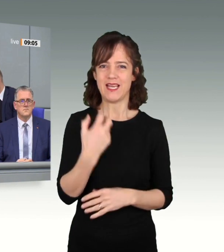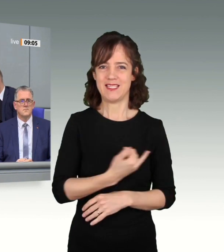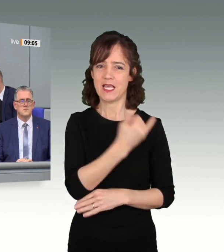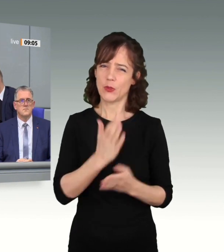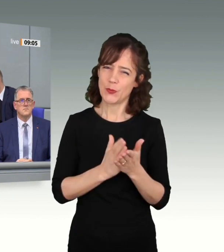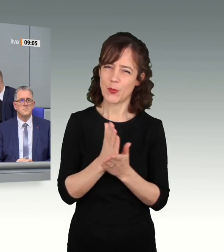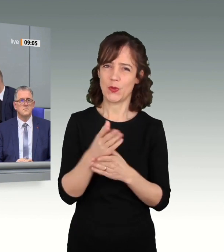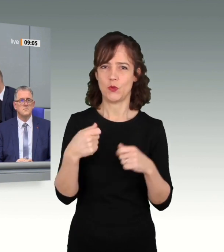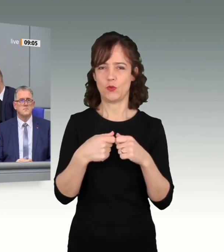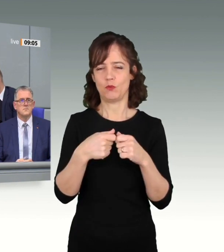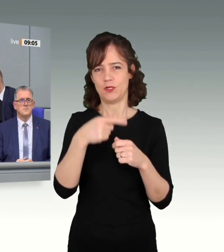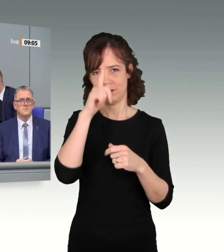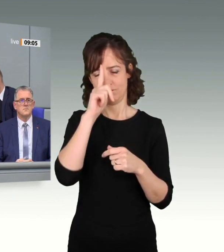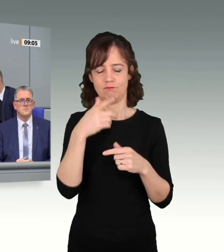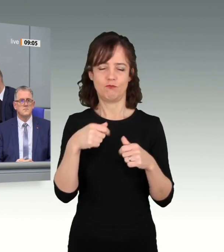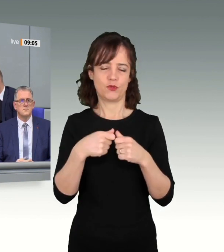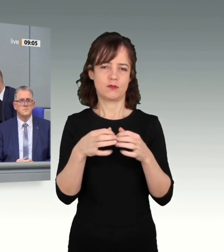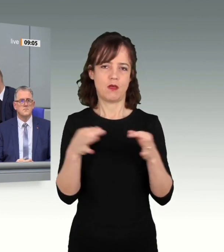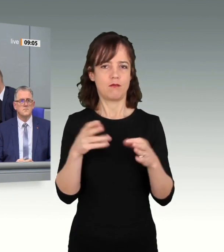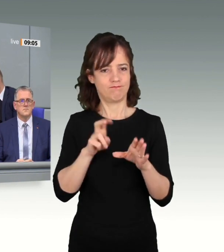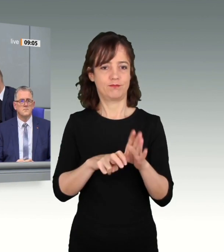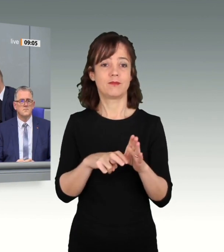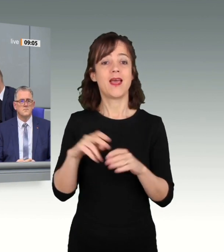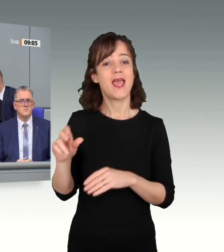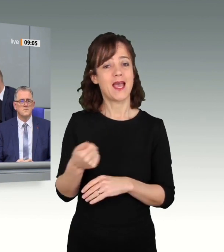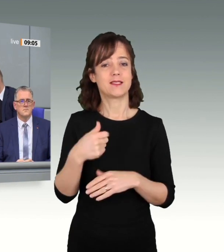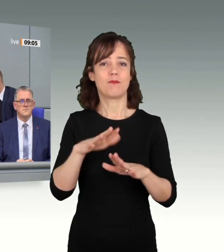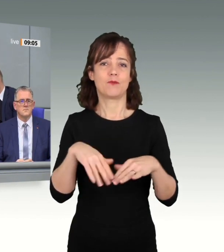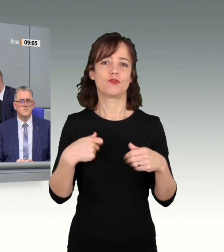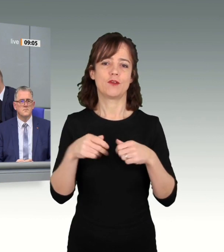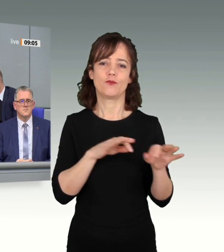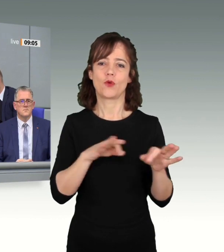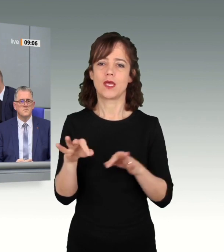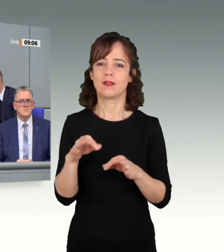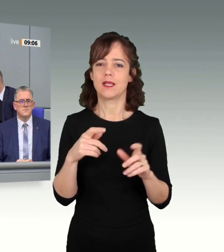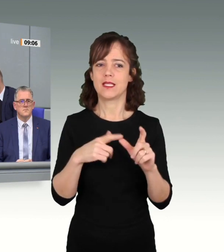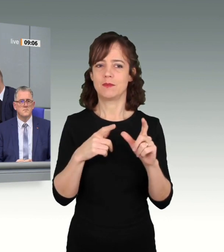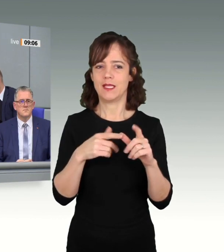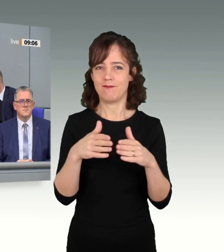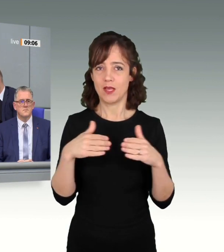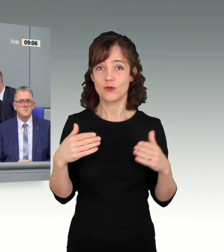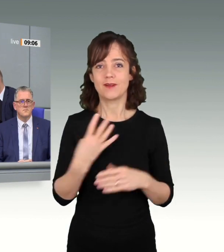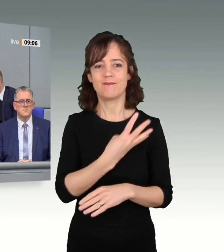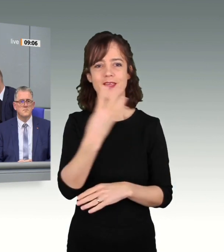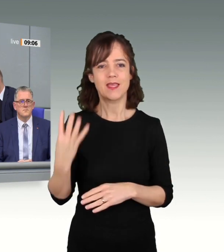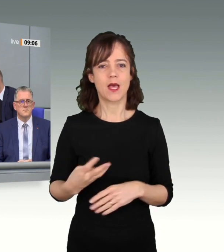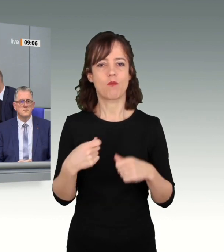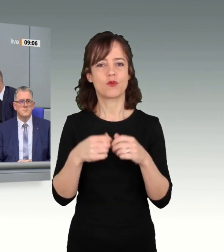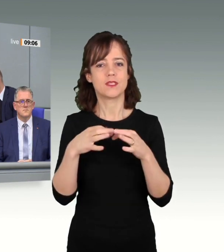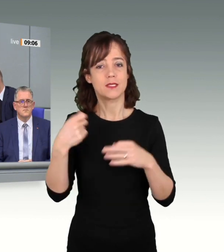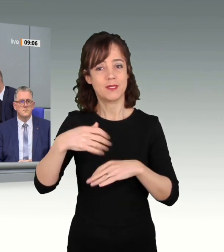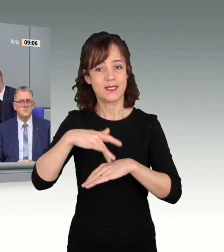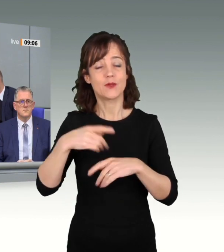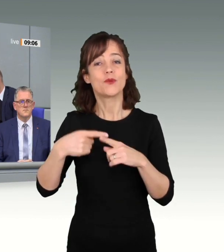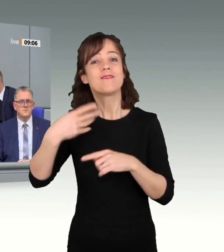Sie war die erste parlamentarische Geschäftsführerin der SPD-Fraktion, vier Jahre Bundestagspräsidentin und 14